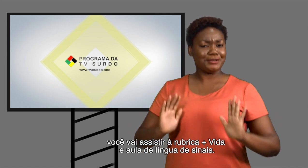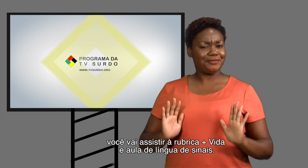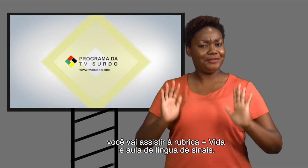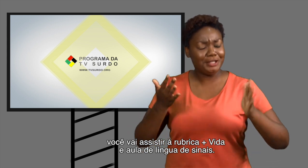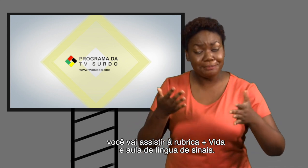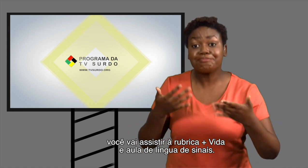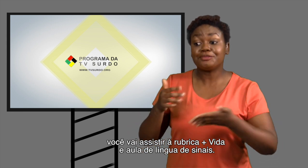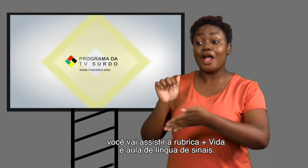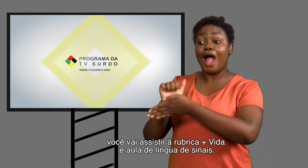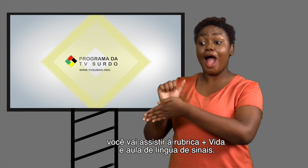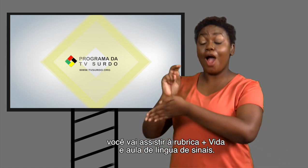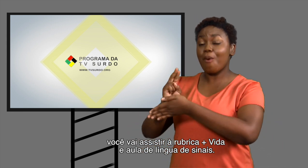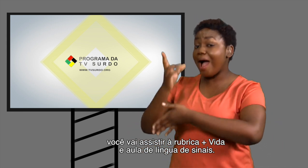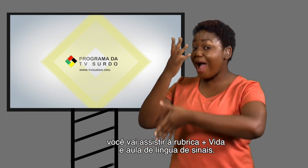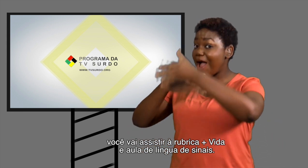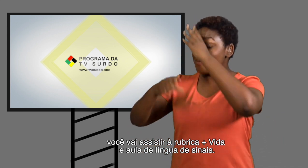e Aula de Língua de Sinais.